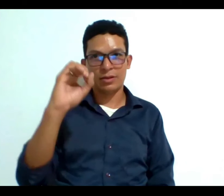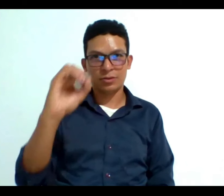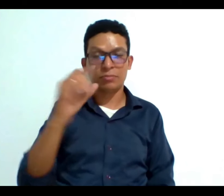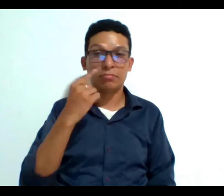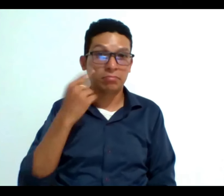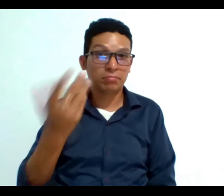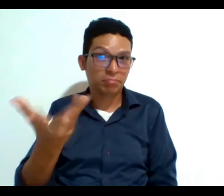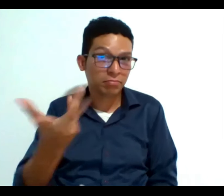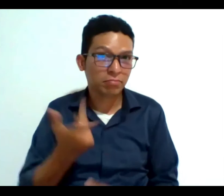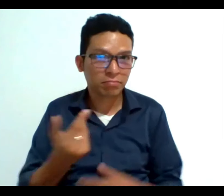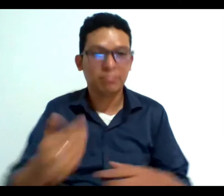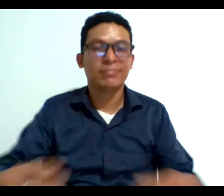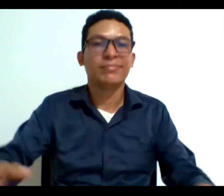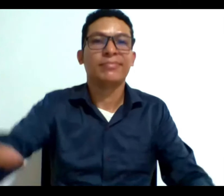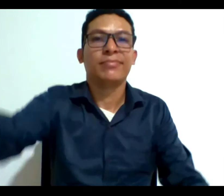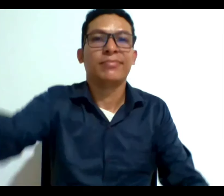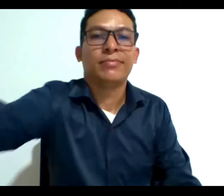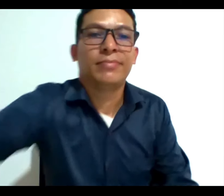su perspectiva